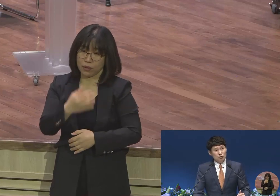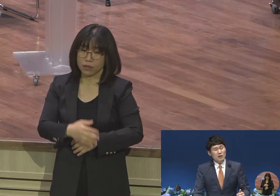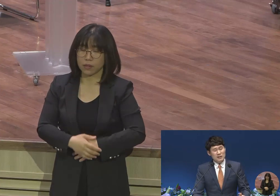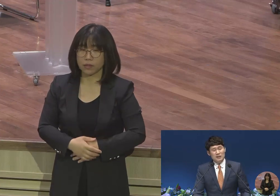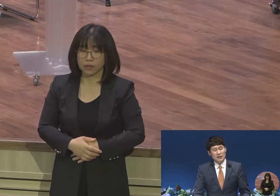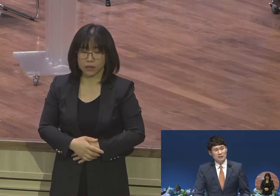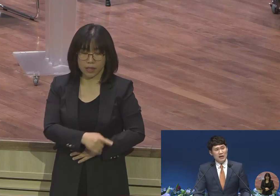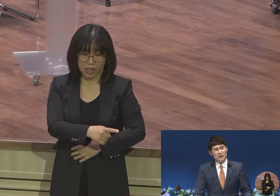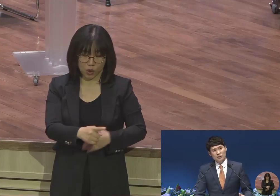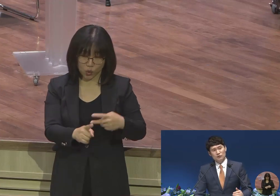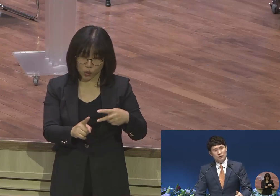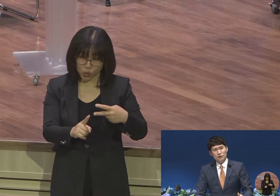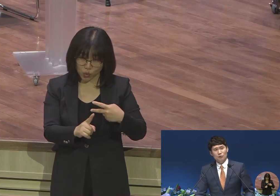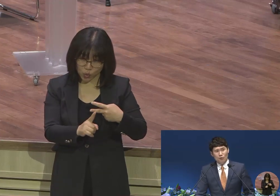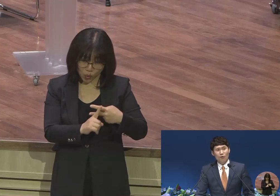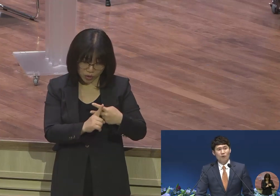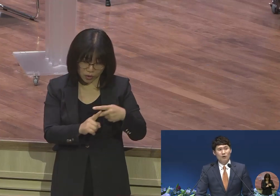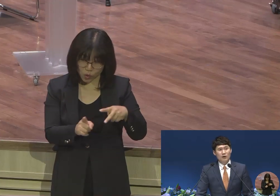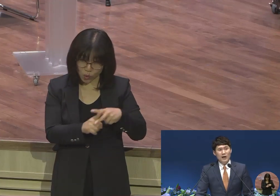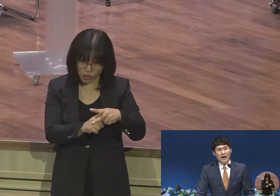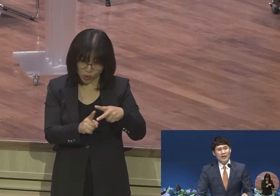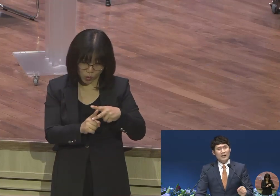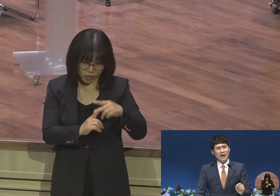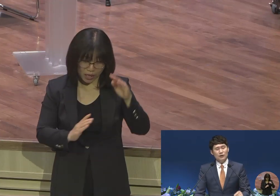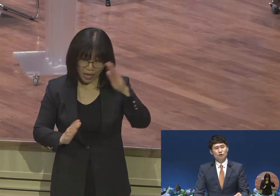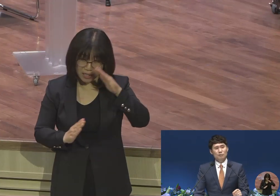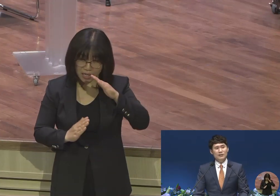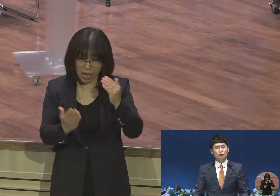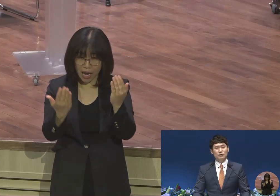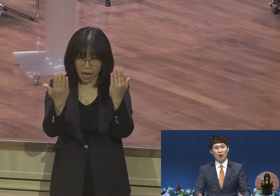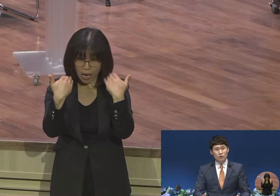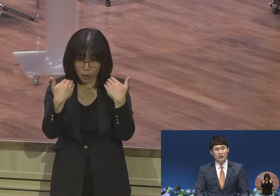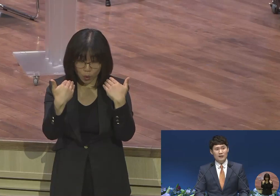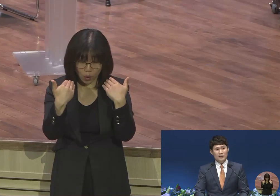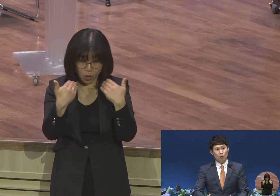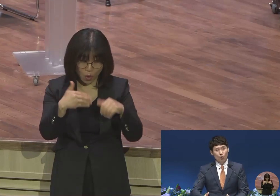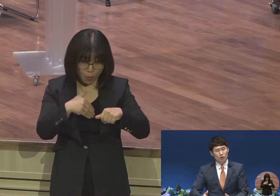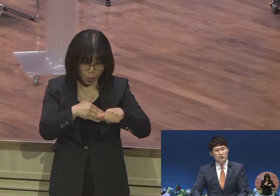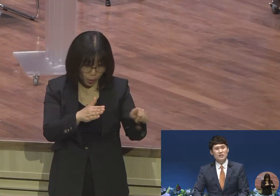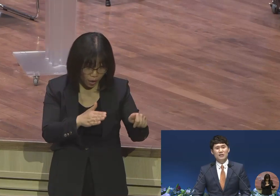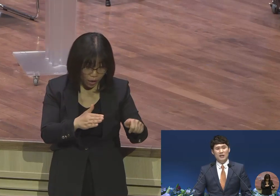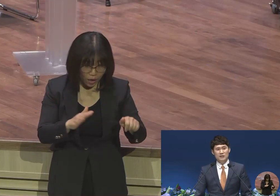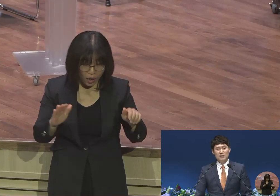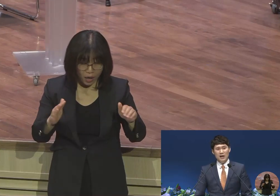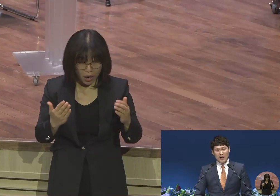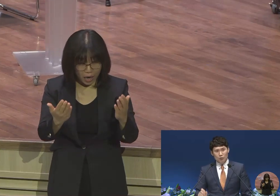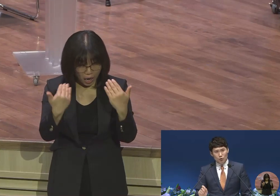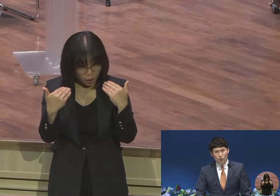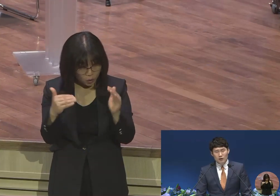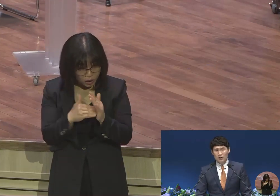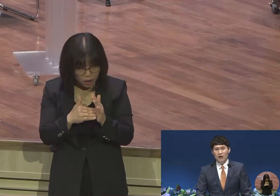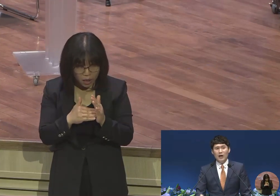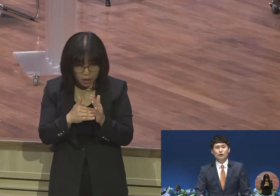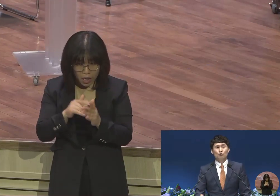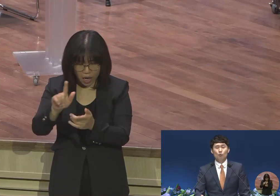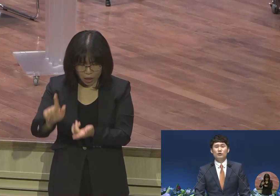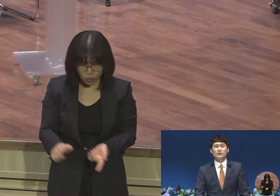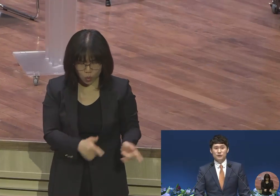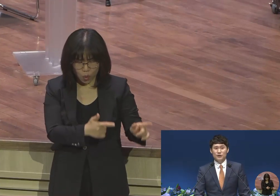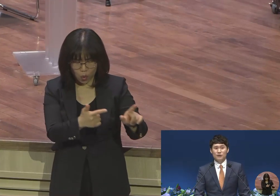초등학생인데 그 아이를 등교시켜놓고 아이가 학교를 마치고 나올 때까지 그 오후 늦은 시간까지 하루 종일 학교 교문에 서서